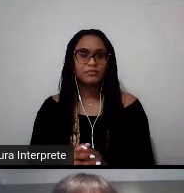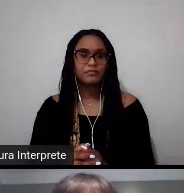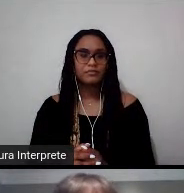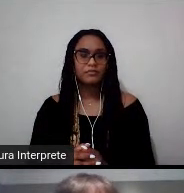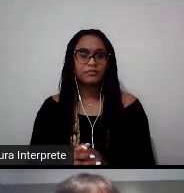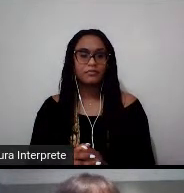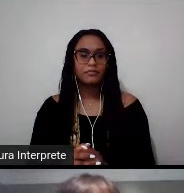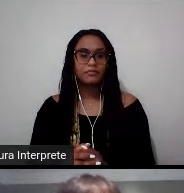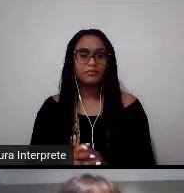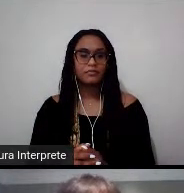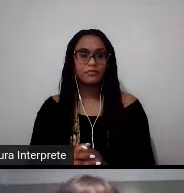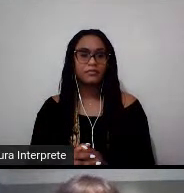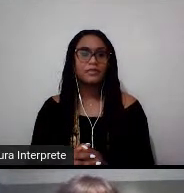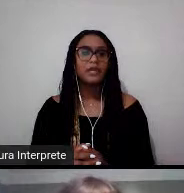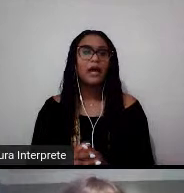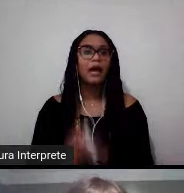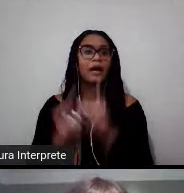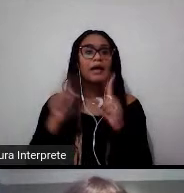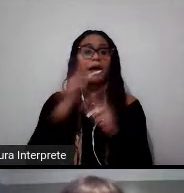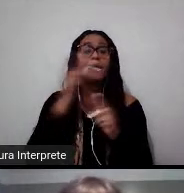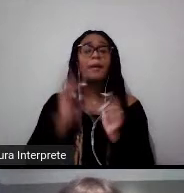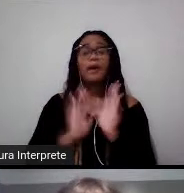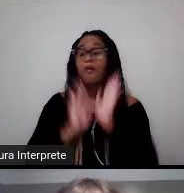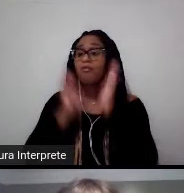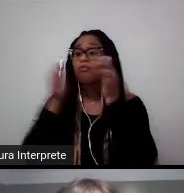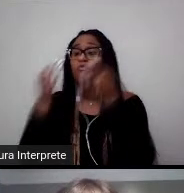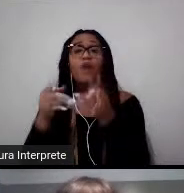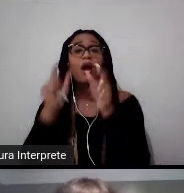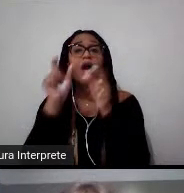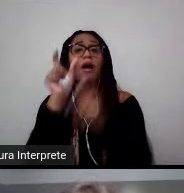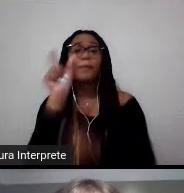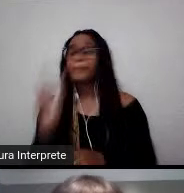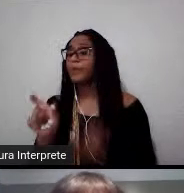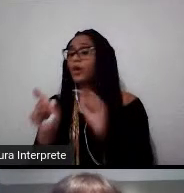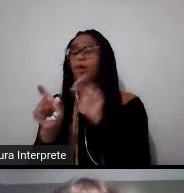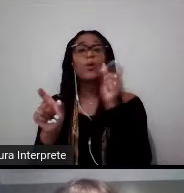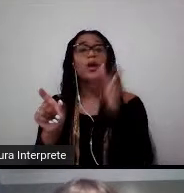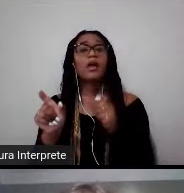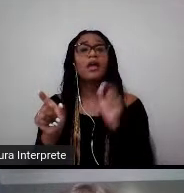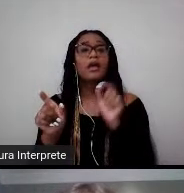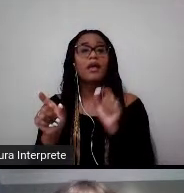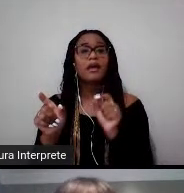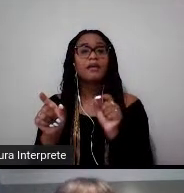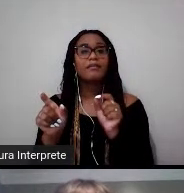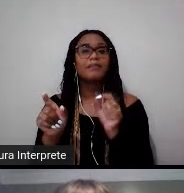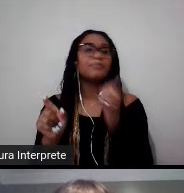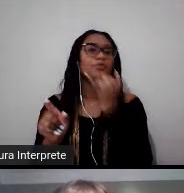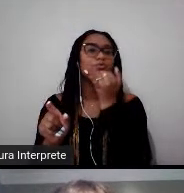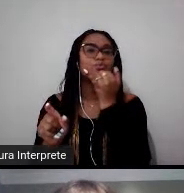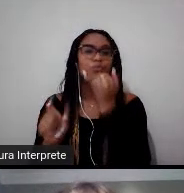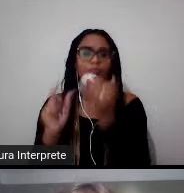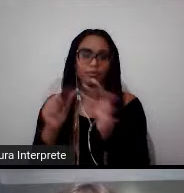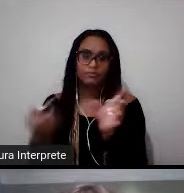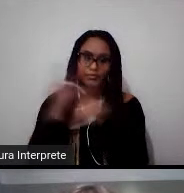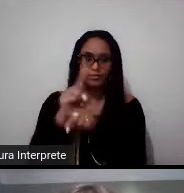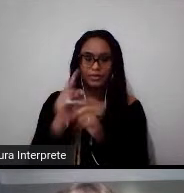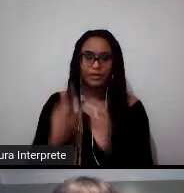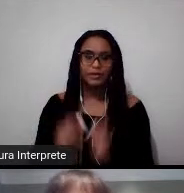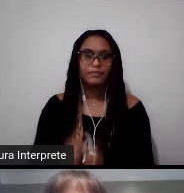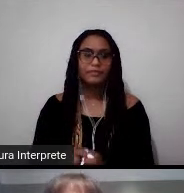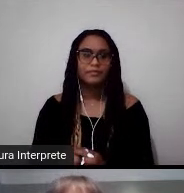E para quem é o programa Chivenin? Para quem que ele é... Ah, não, desculpa. O objetivo das bolsas é apoiar as...